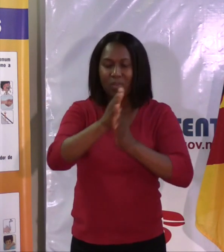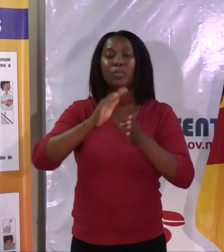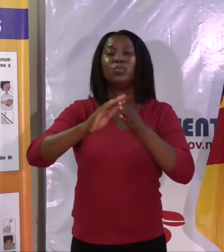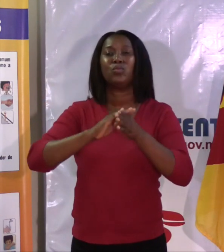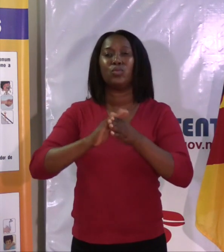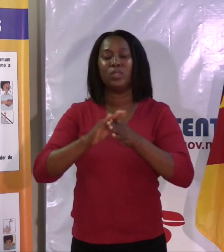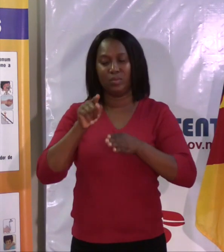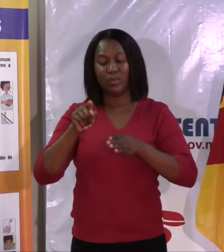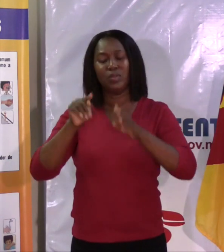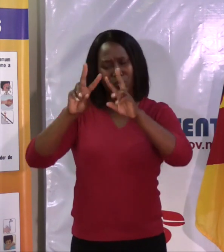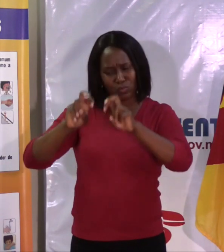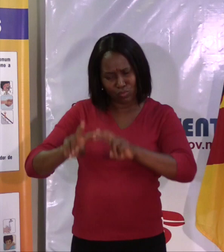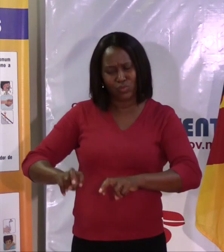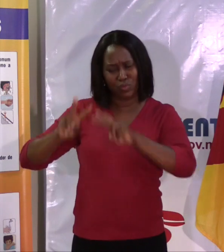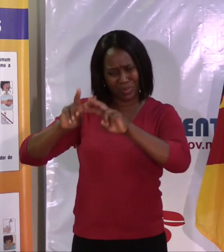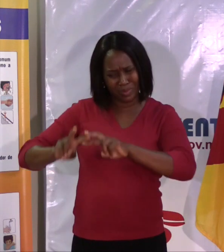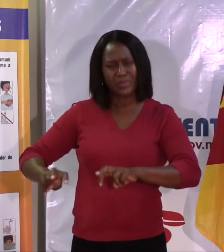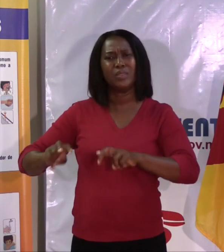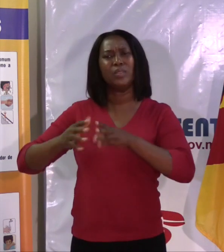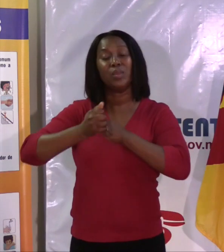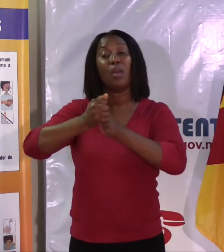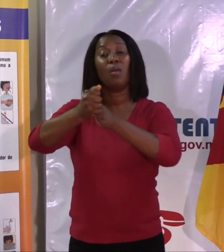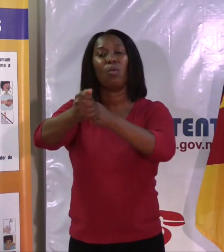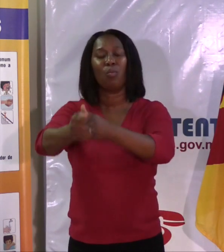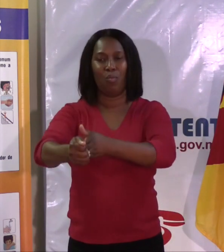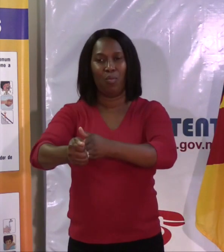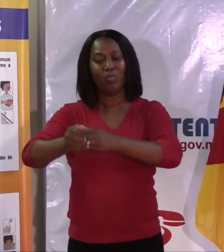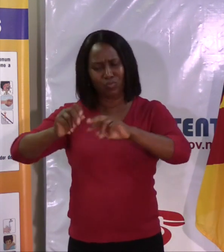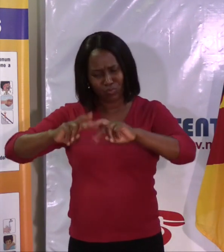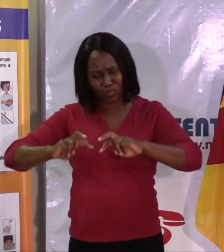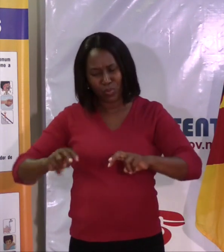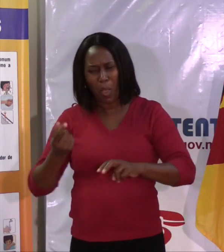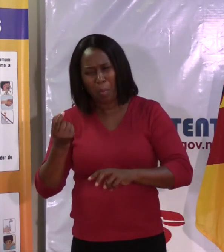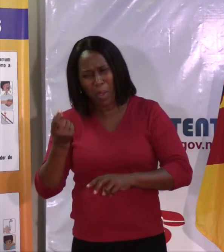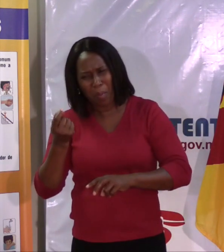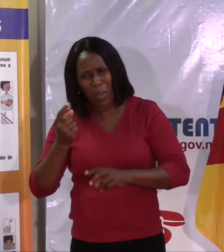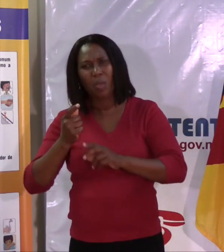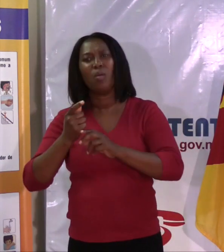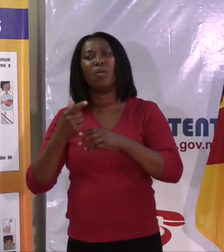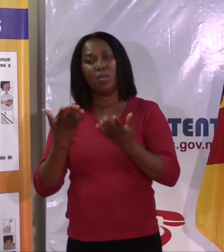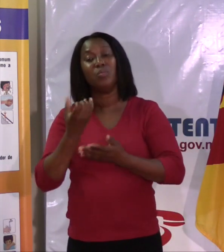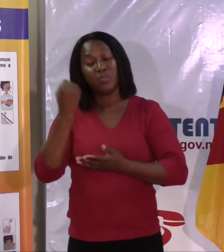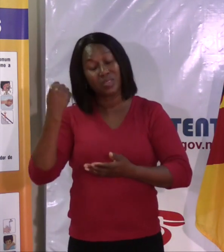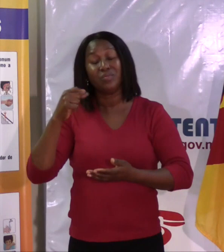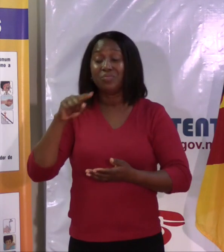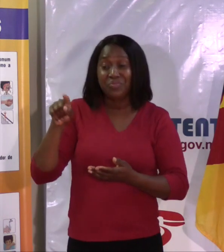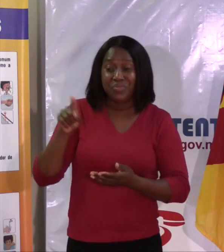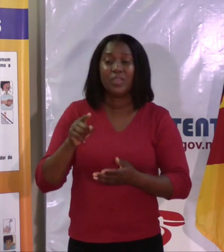para conseguir fazer o seguimento. Vai falhar? Um bocadinho vai falhar, mas, obviamente, que trabalhando num sentido mais global,